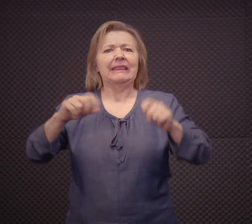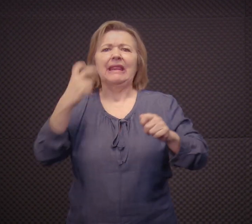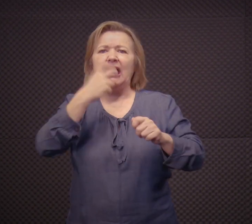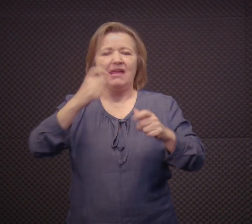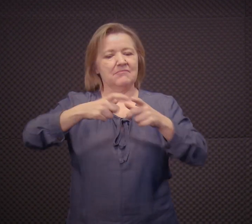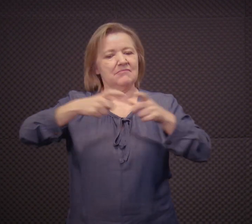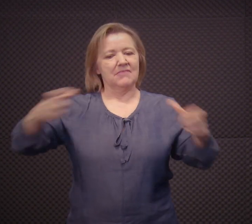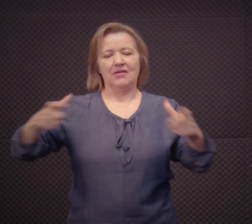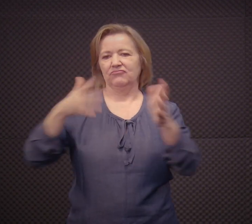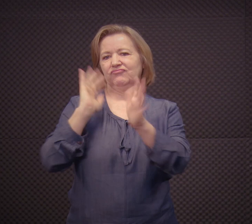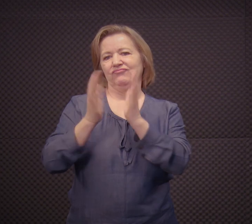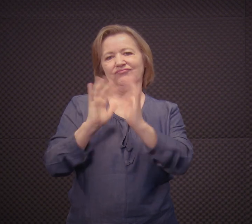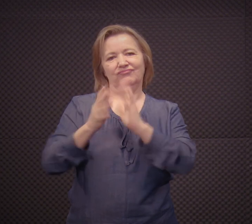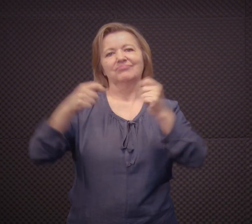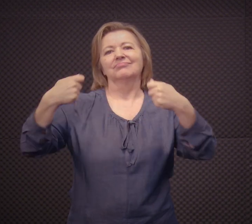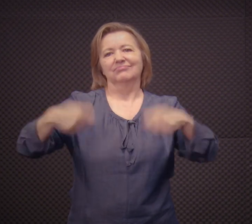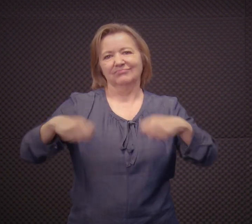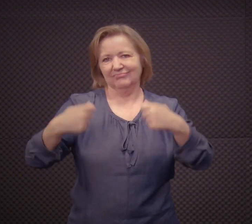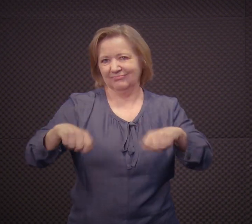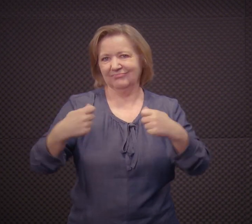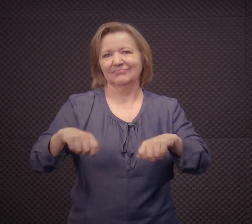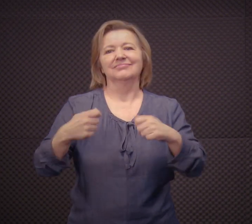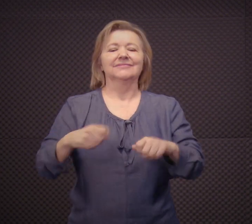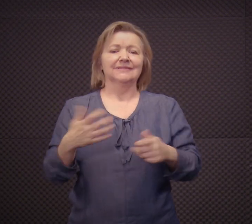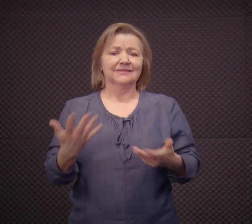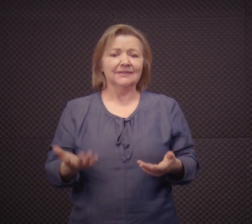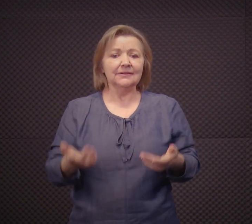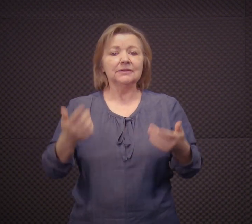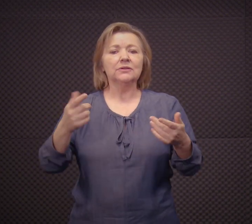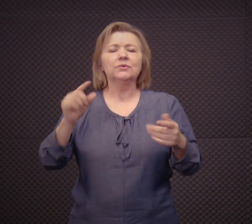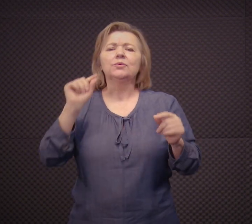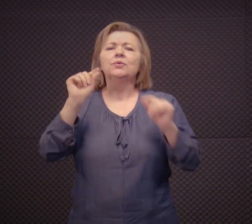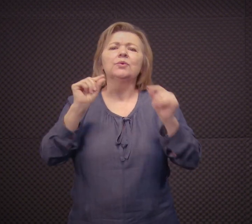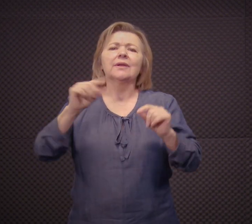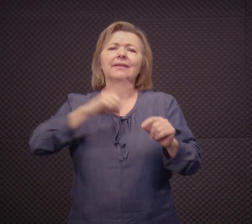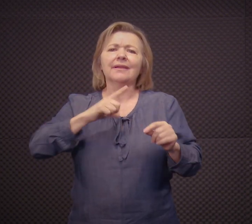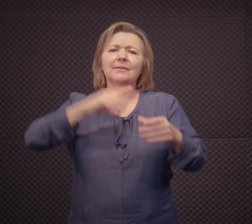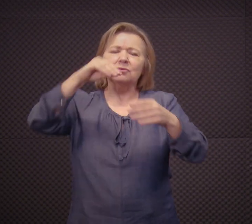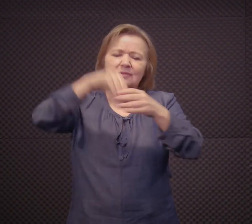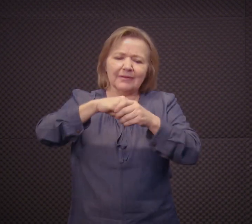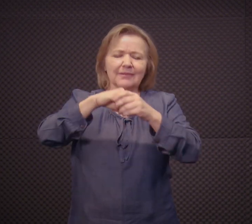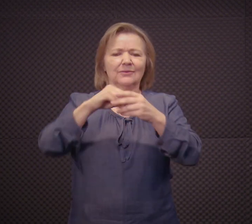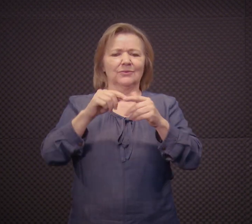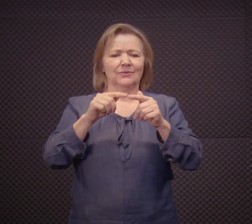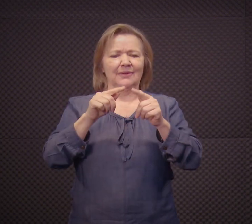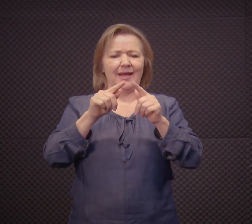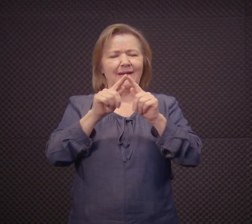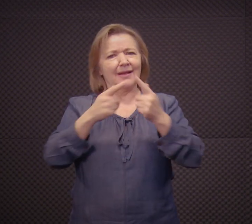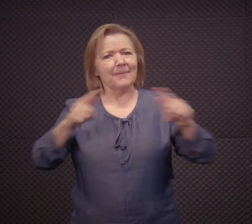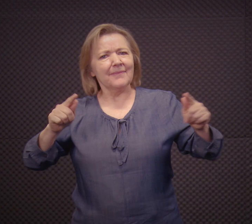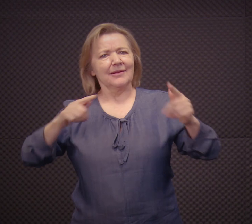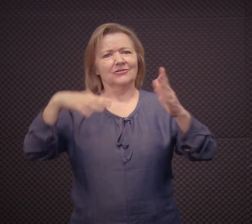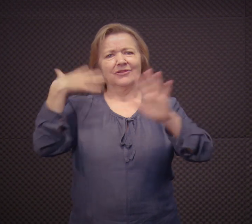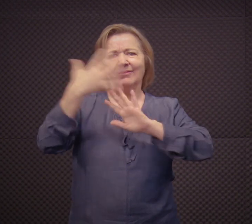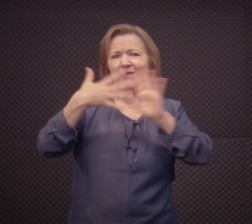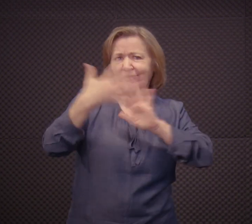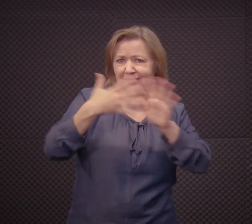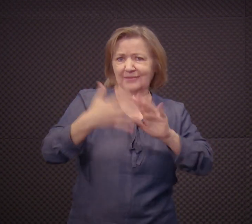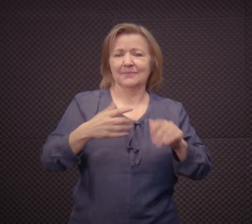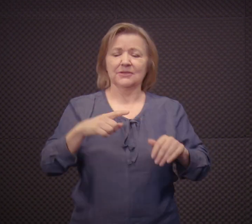por quê? Porque tem poucas pessoas que sabem Libras. Então, essa comunicação se torna um pouquinho complicada.